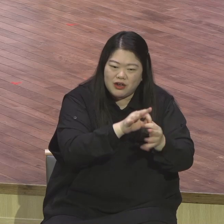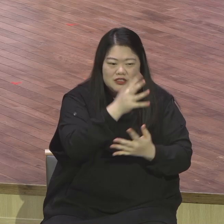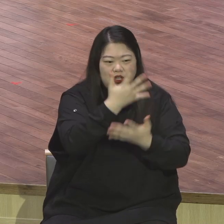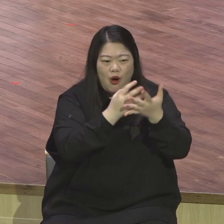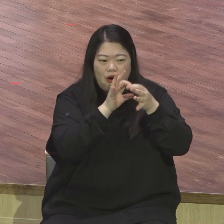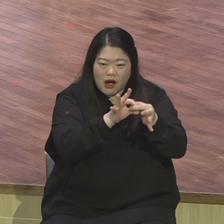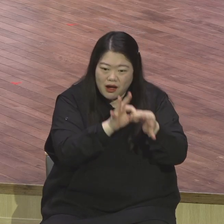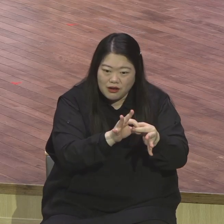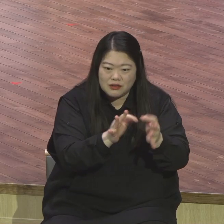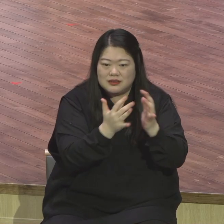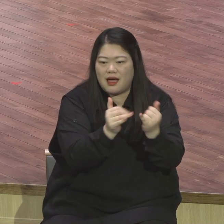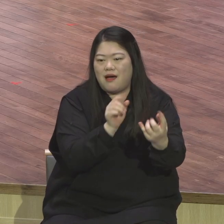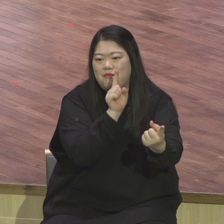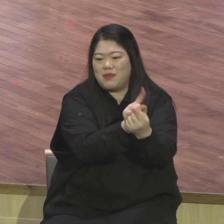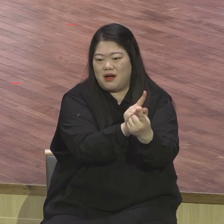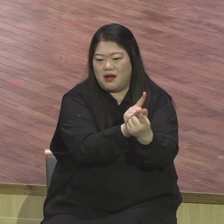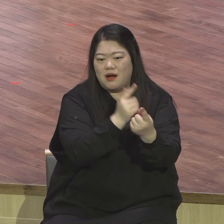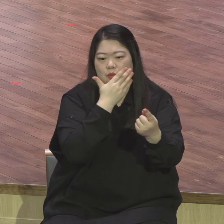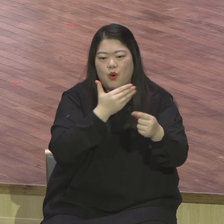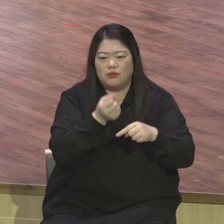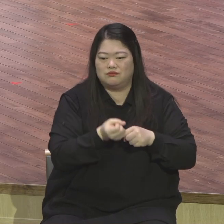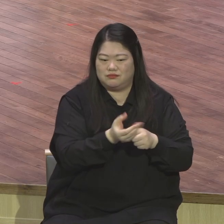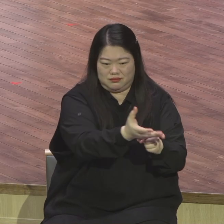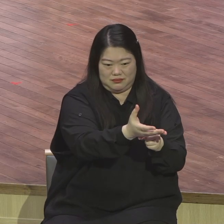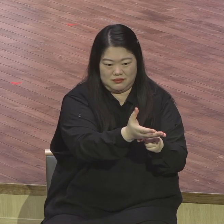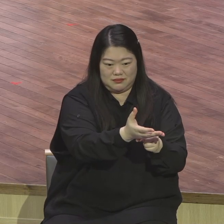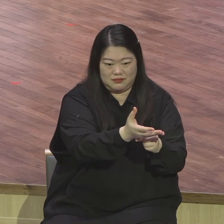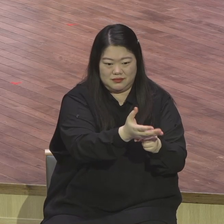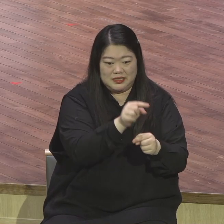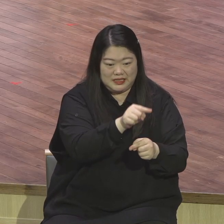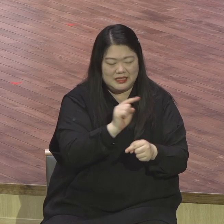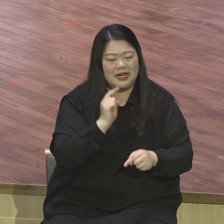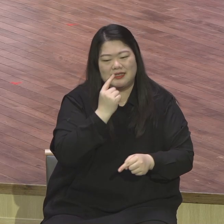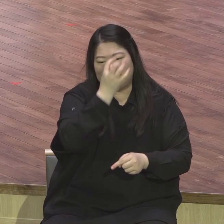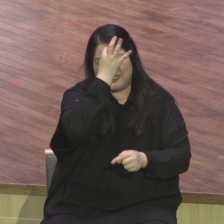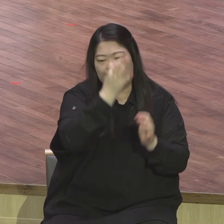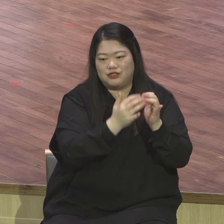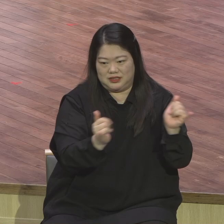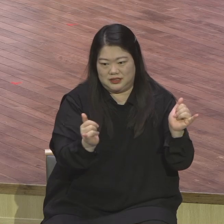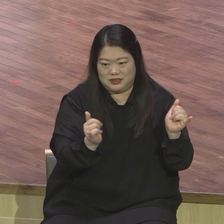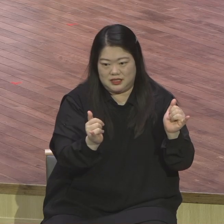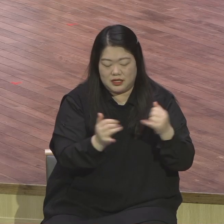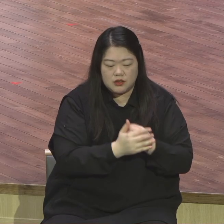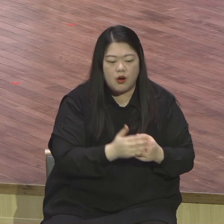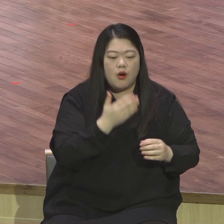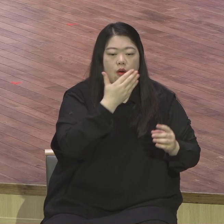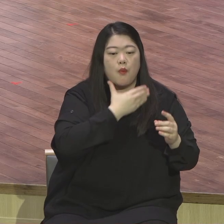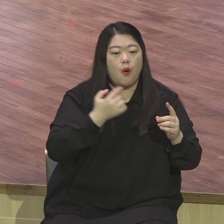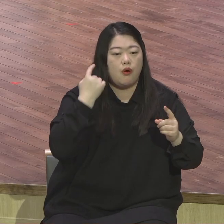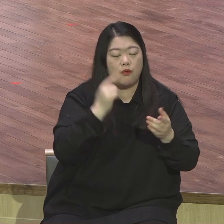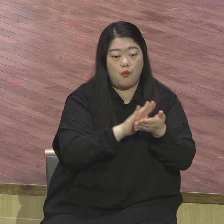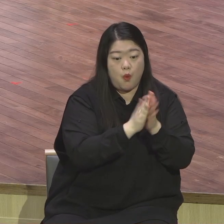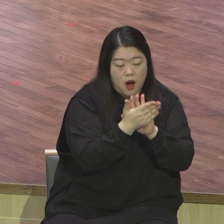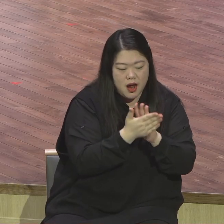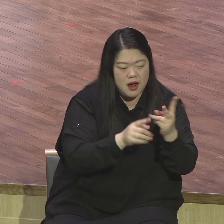예술인들에게 복음 증거하고 그래서 복음화, 교회화, 제자화한다 라고 하는 이런